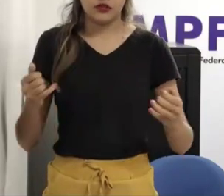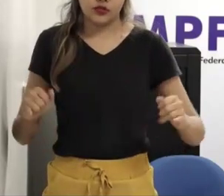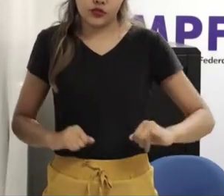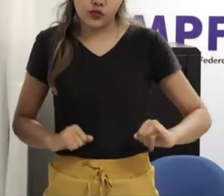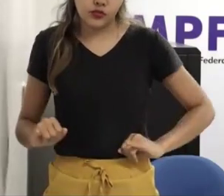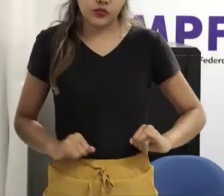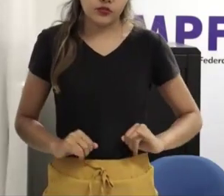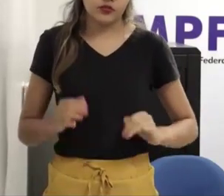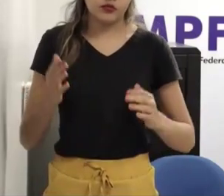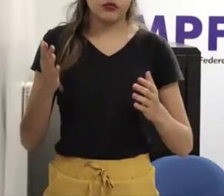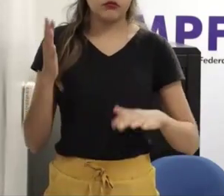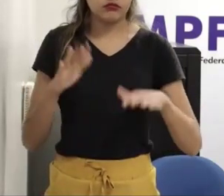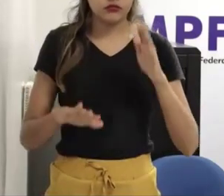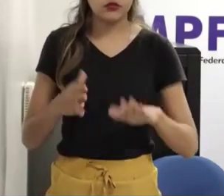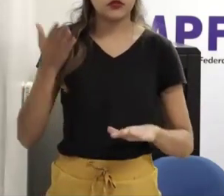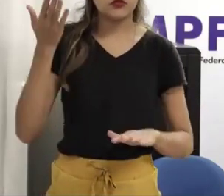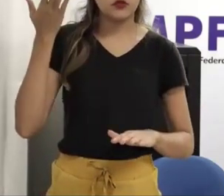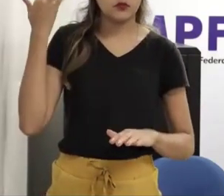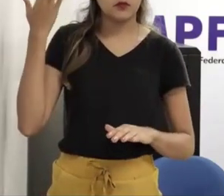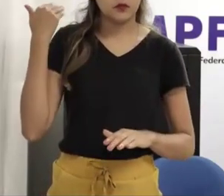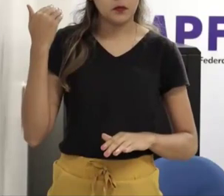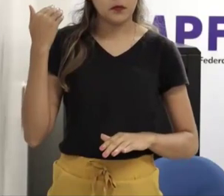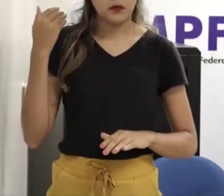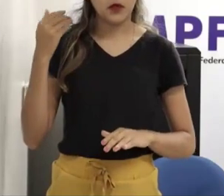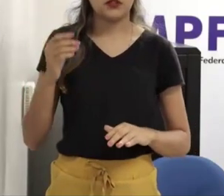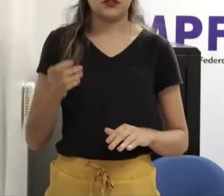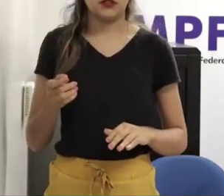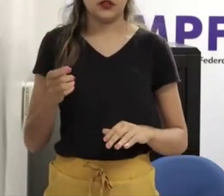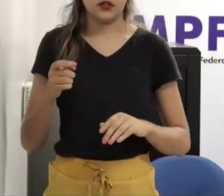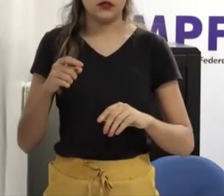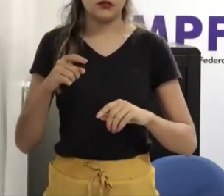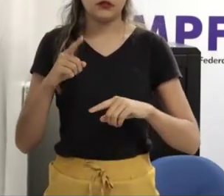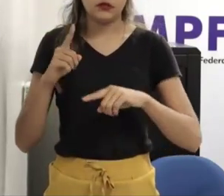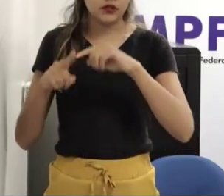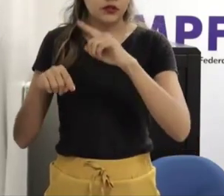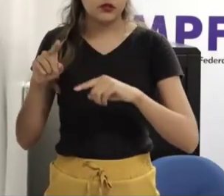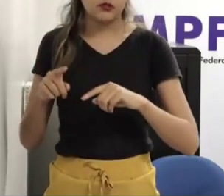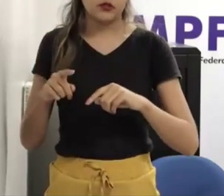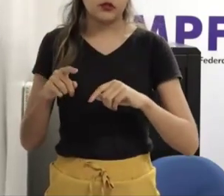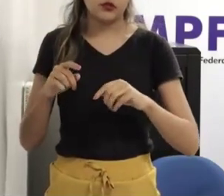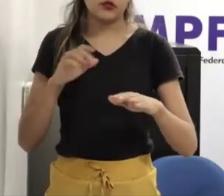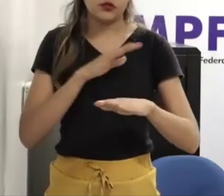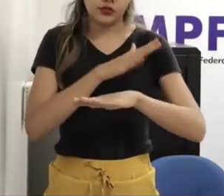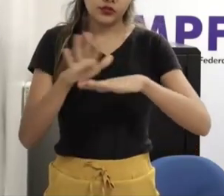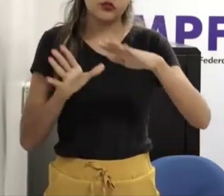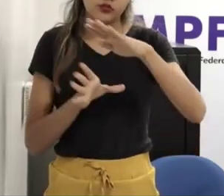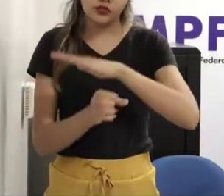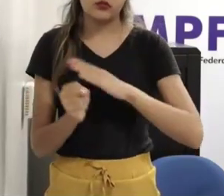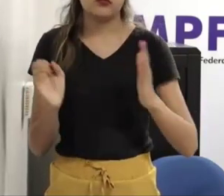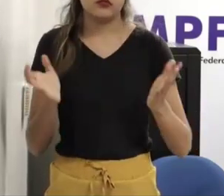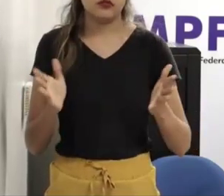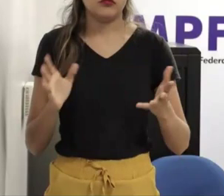poder público não deveria promover campanhas de prevenção contra crimes de violência sexual contra crianças e